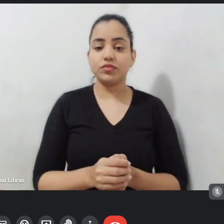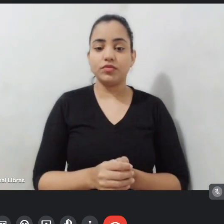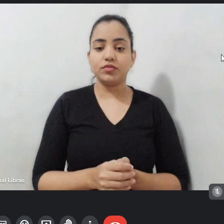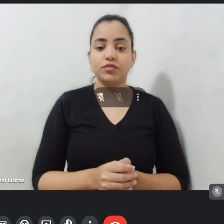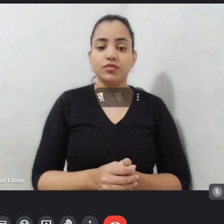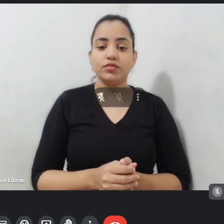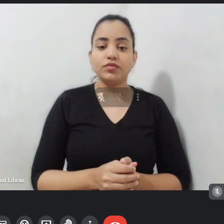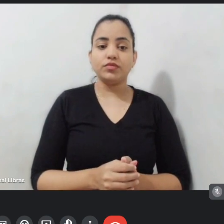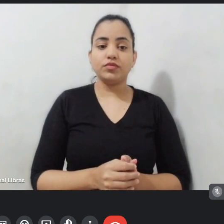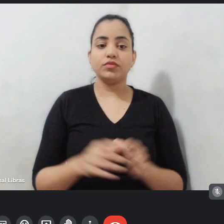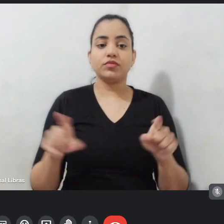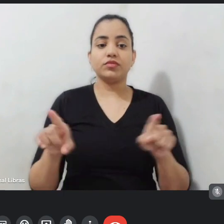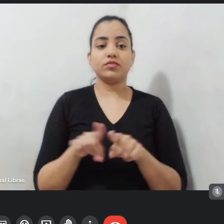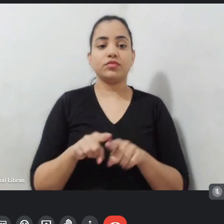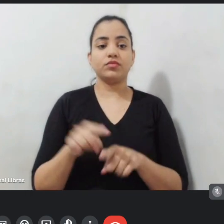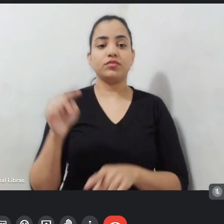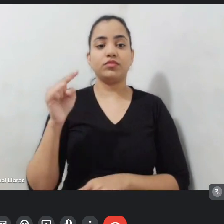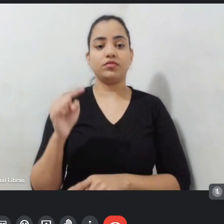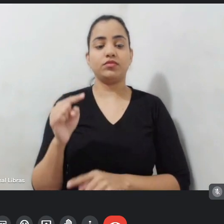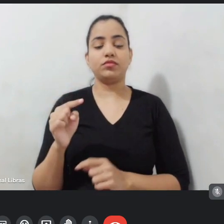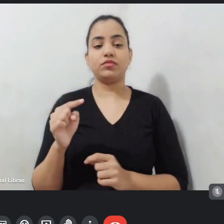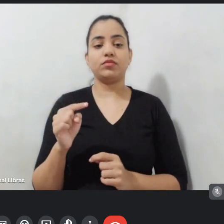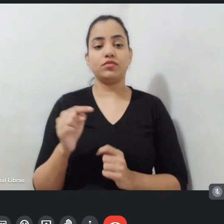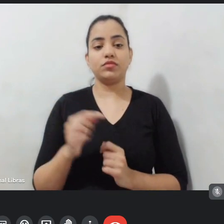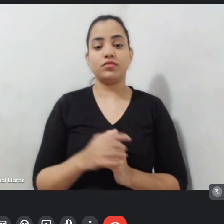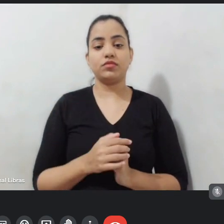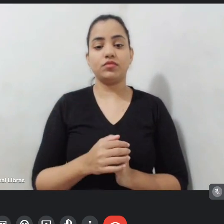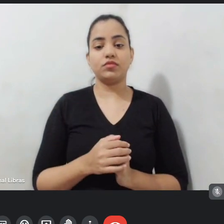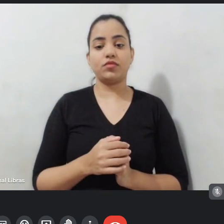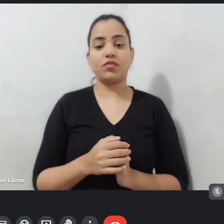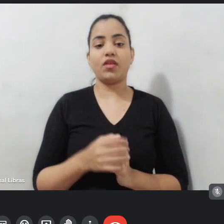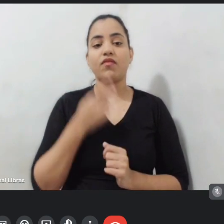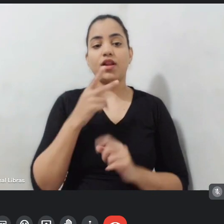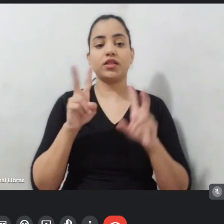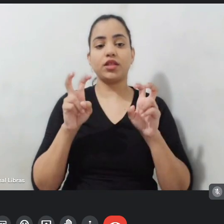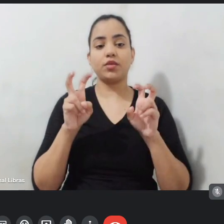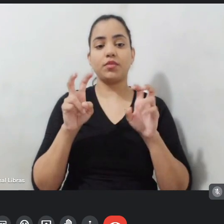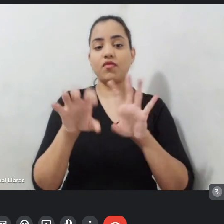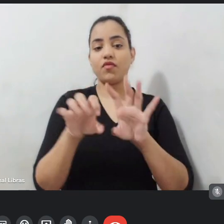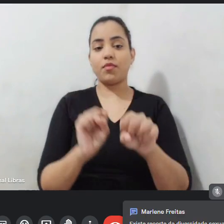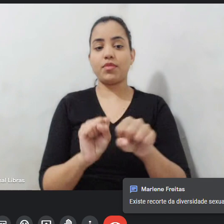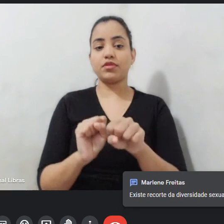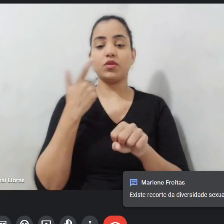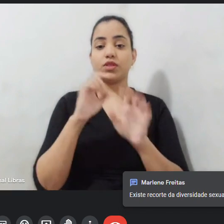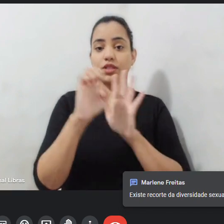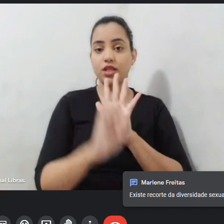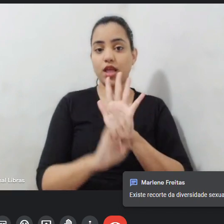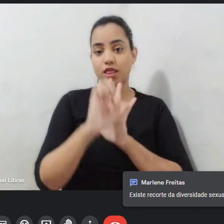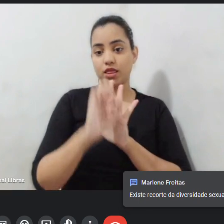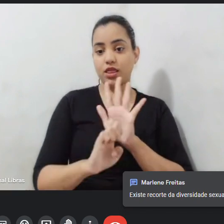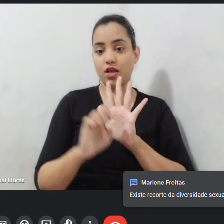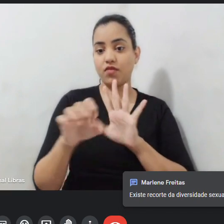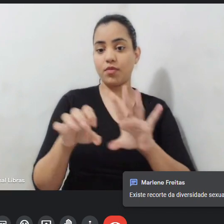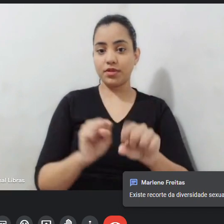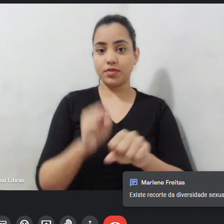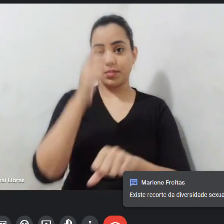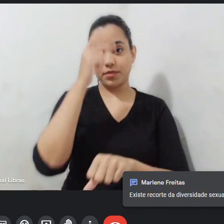desse ciclo, um dos primeiros é a formação de forma que a gente possa lançar detalhes para a formação. Quem não sabe audiovisual